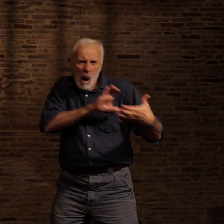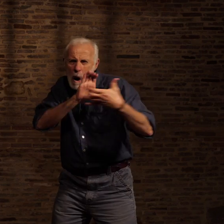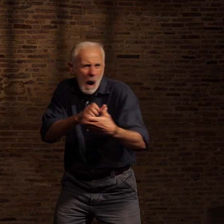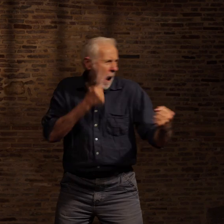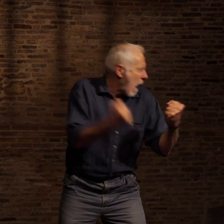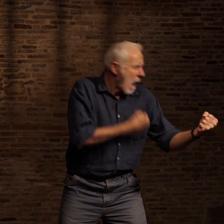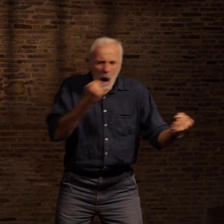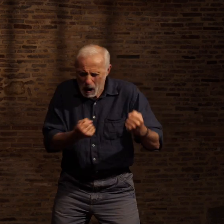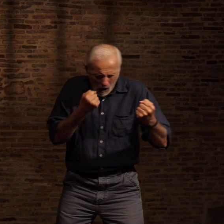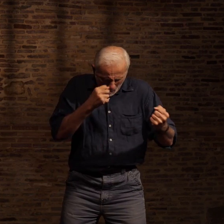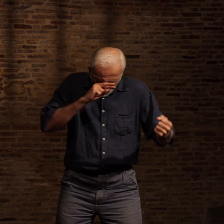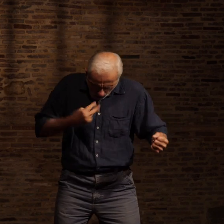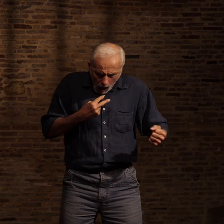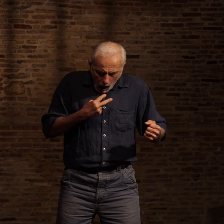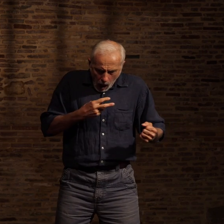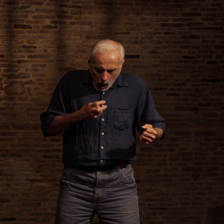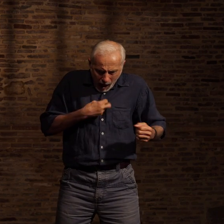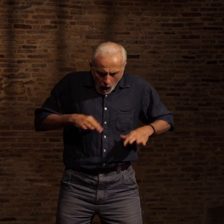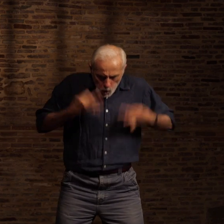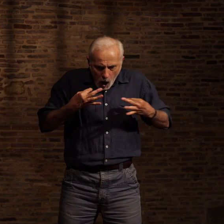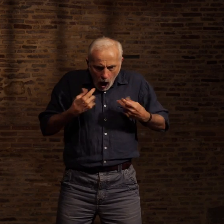pour quoi j'étais fait. La boxe !